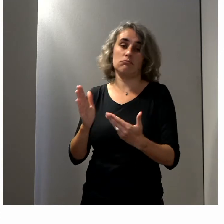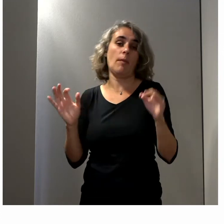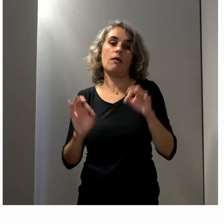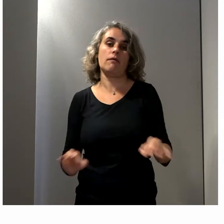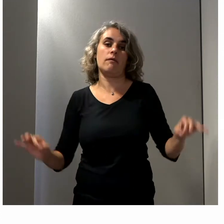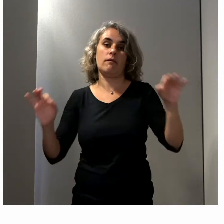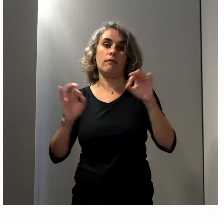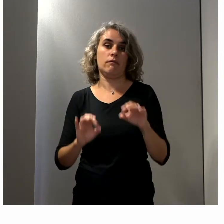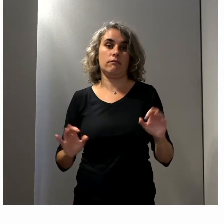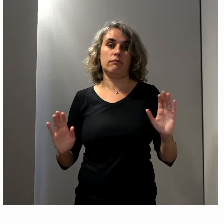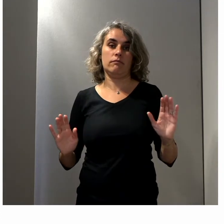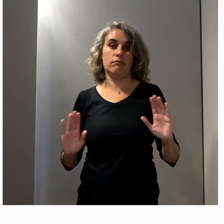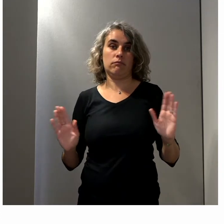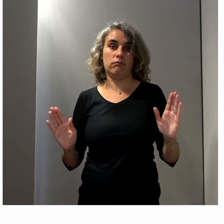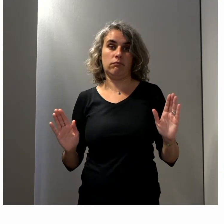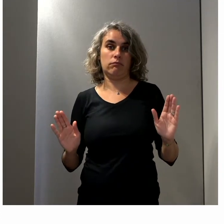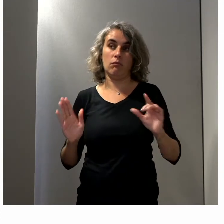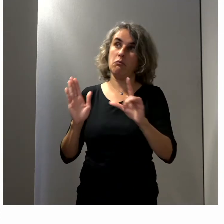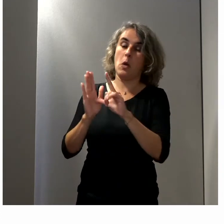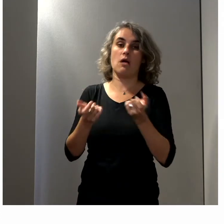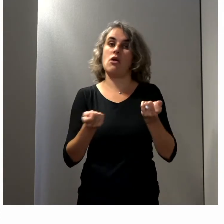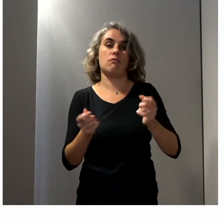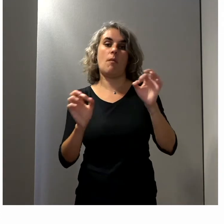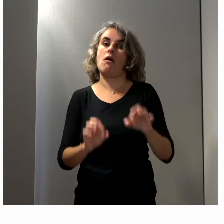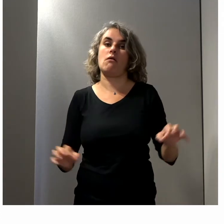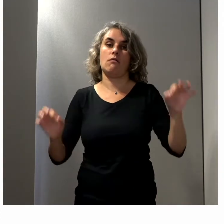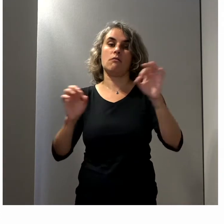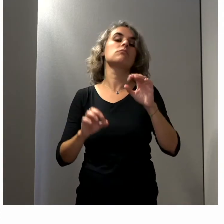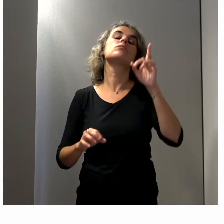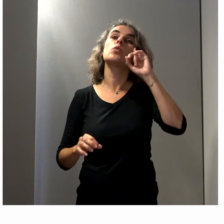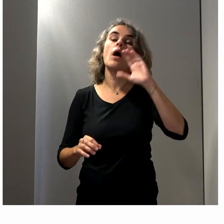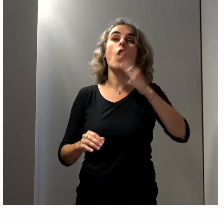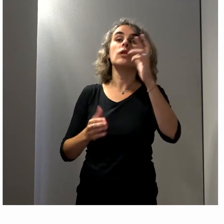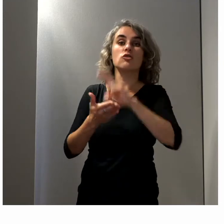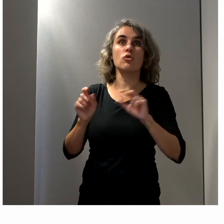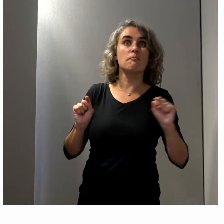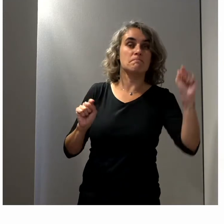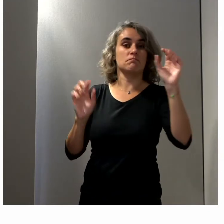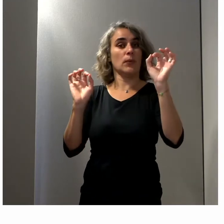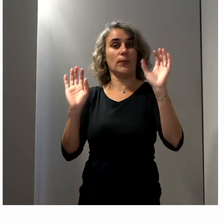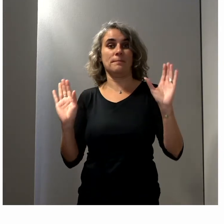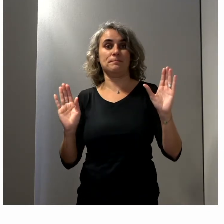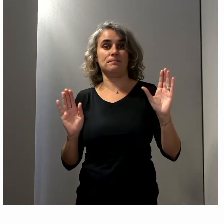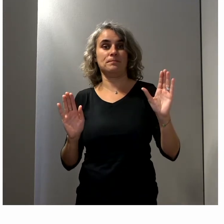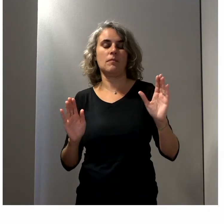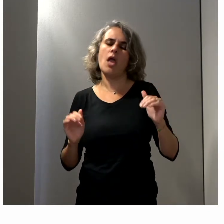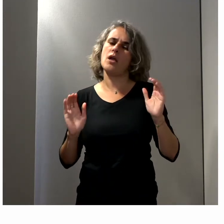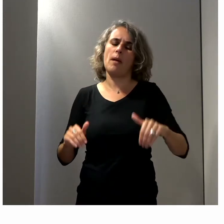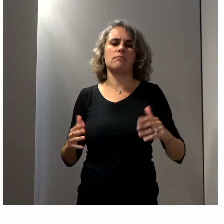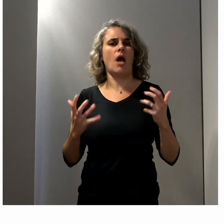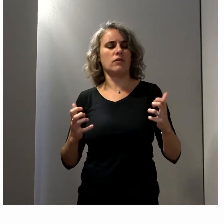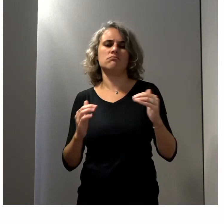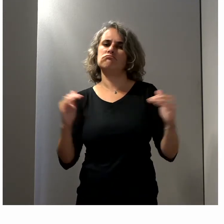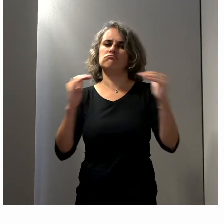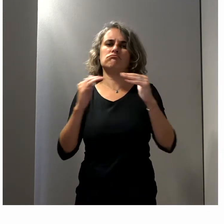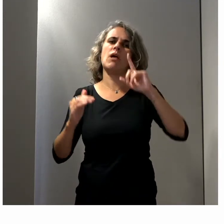qui régit les conseils consultatifs régionaux du handicap, puisqu'il n'y a pas dans les autres régions, mais nous avons souhaité appliquer